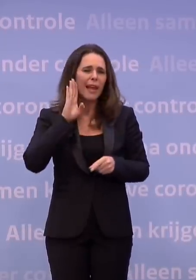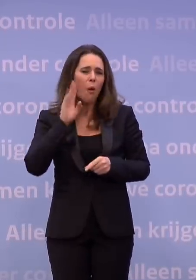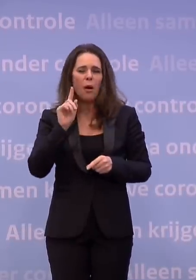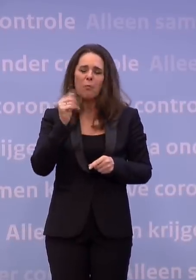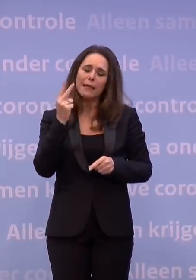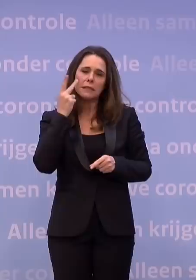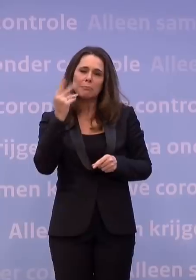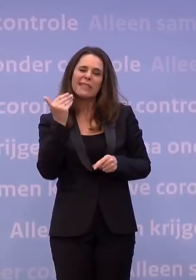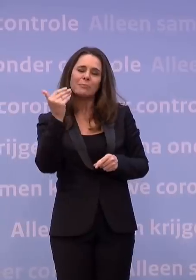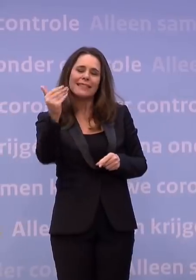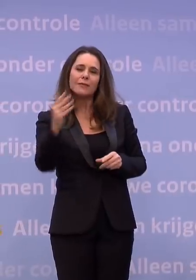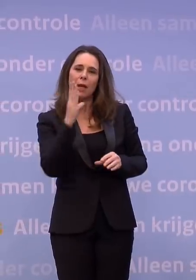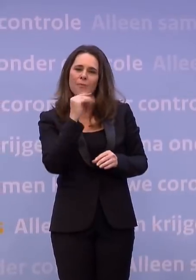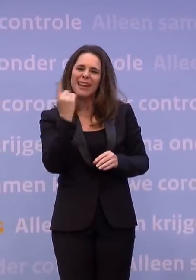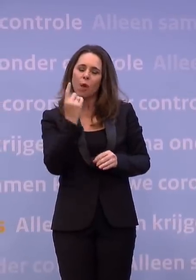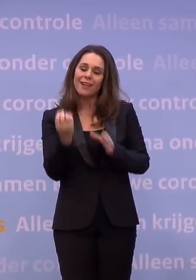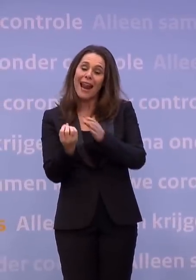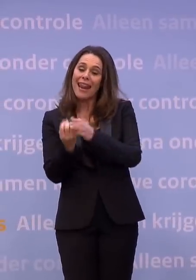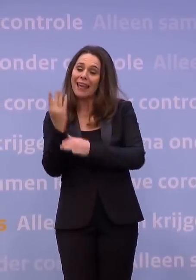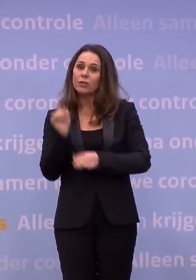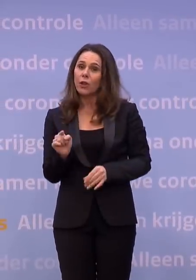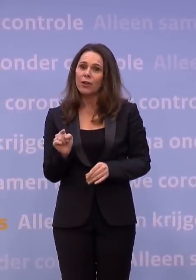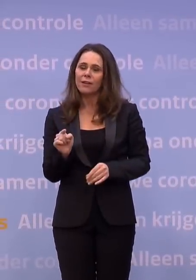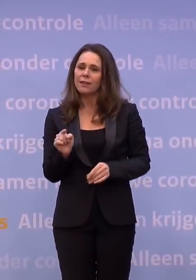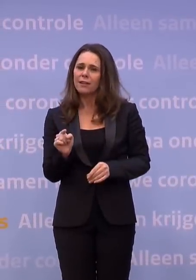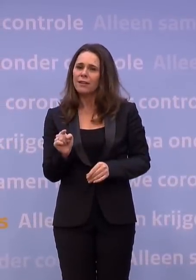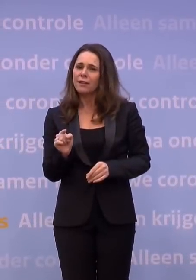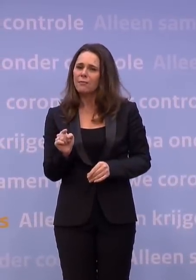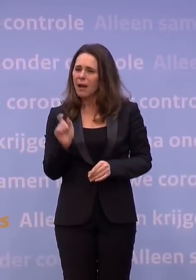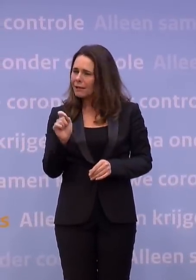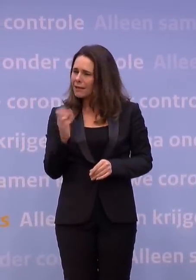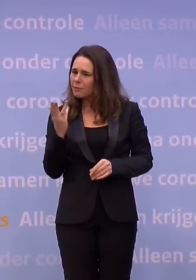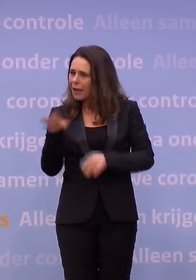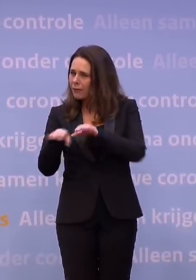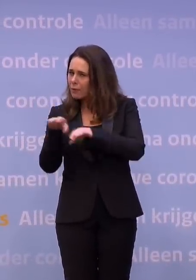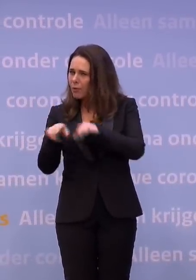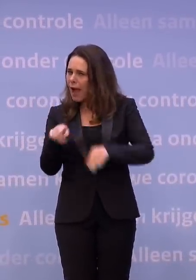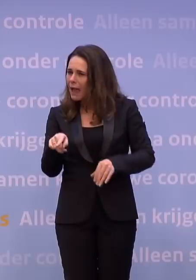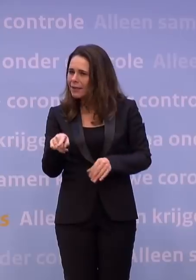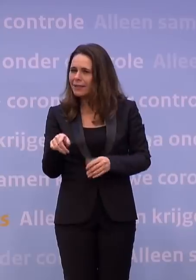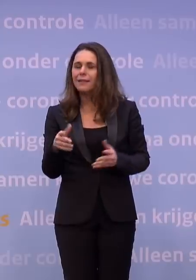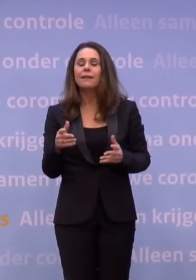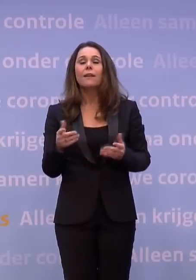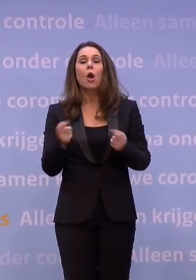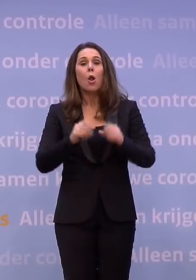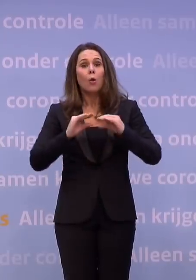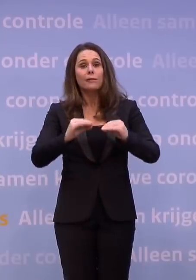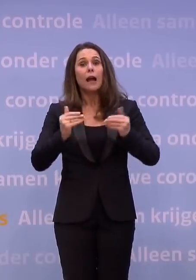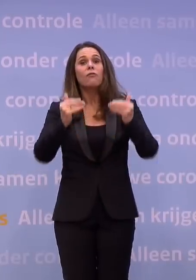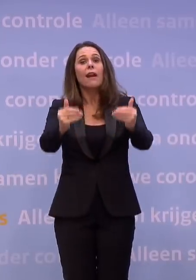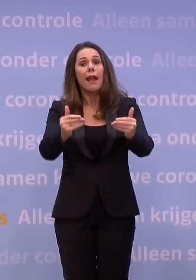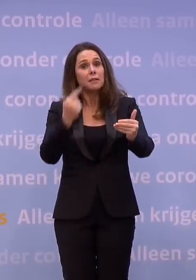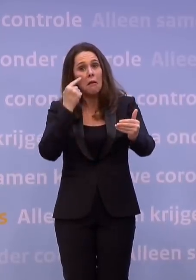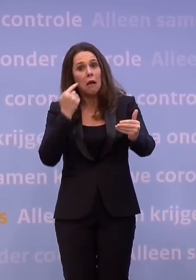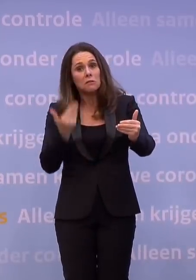hadden we het over de lente. Ja. De lente begint niet op 9 februari. Hoe groot acht u de kans dat een lockdown moet worden verlengd? Die